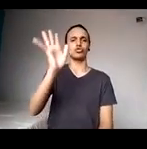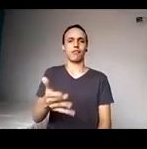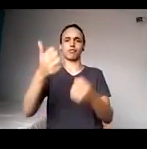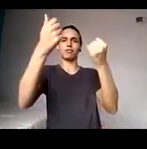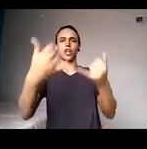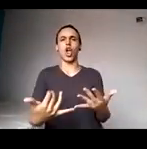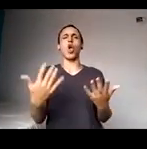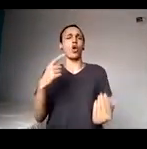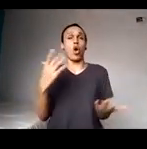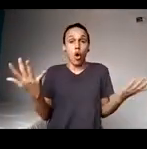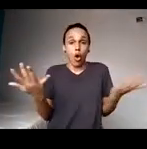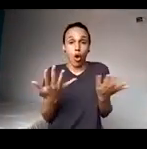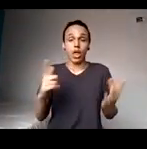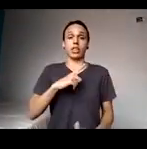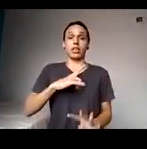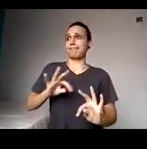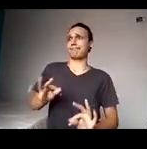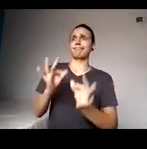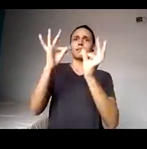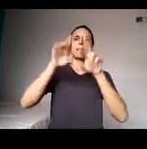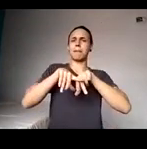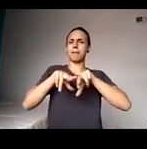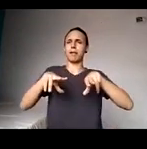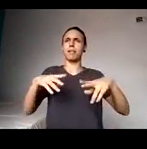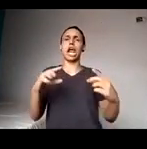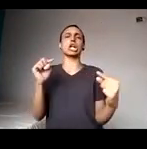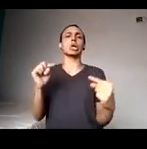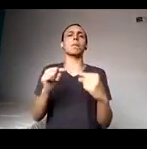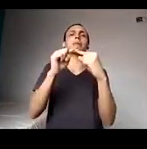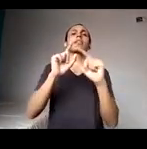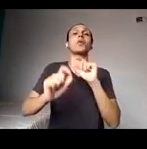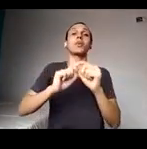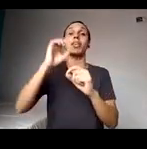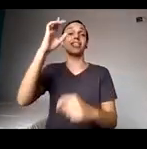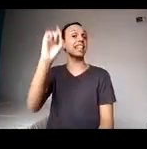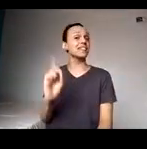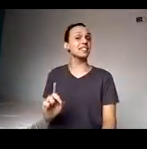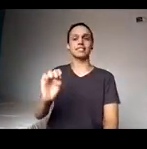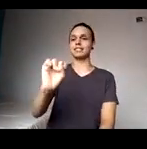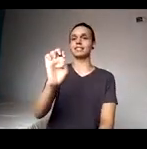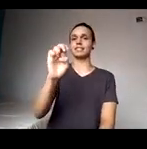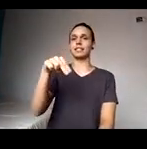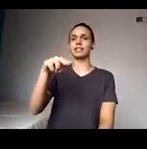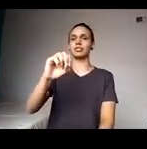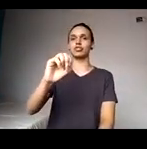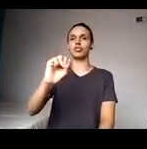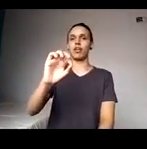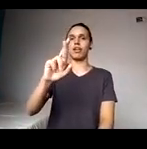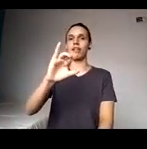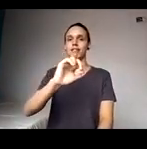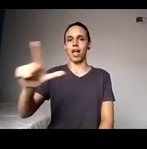na questão da deficiência sensorial, tem muita coisa, mas a cognição, ela ainda é